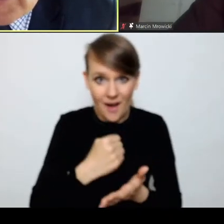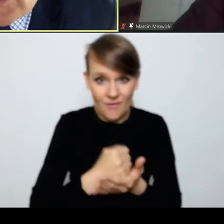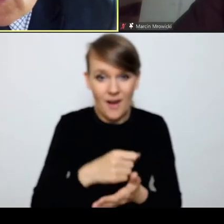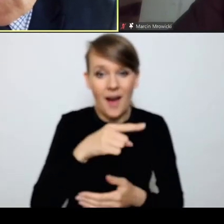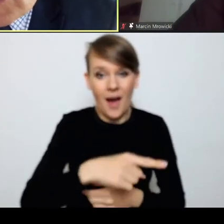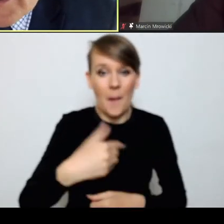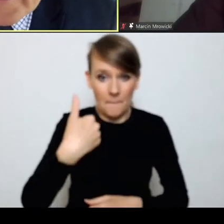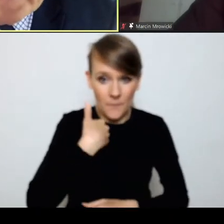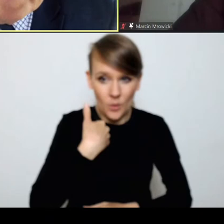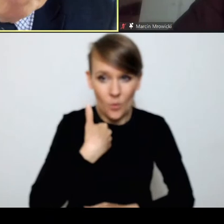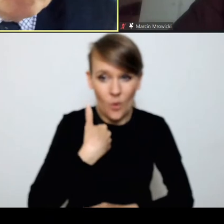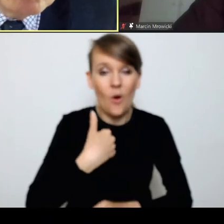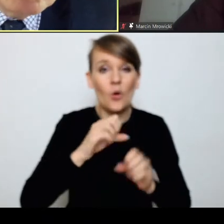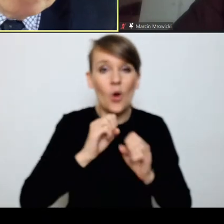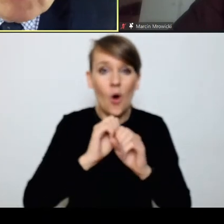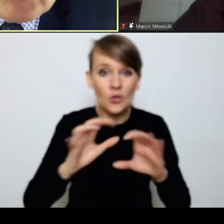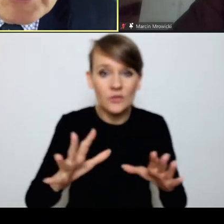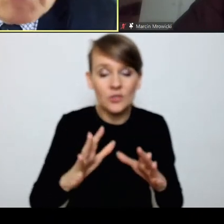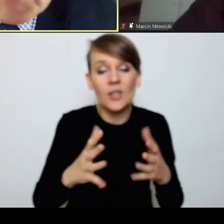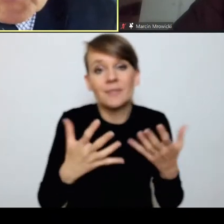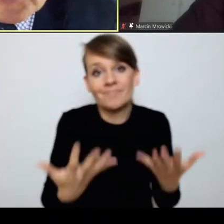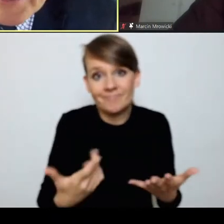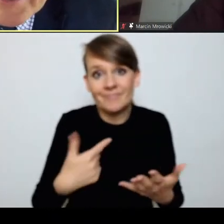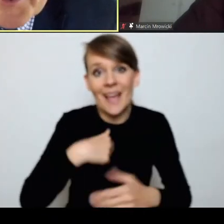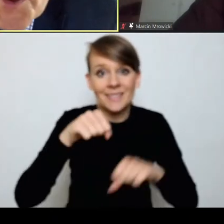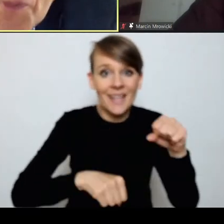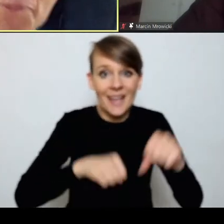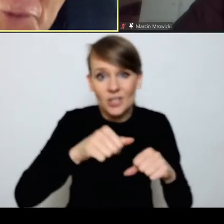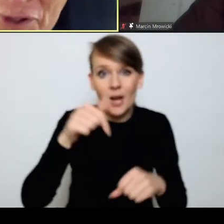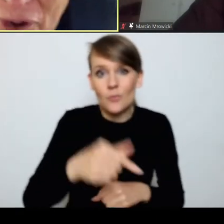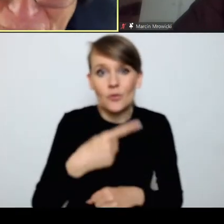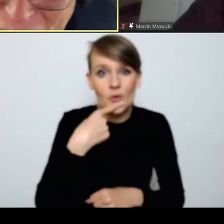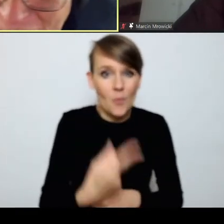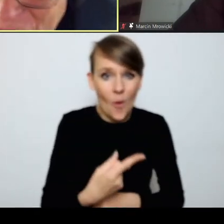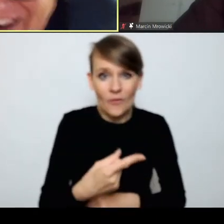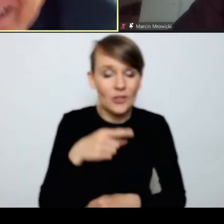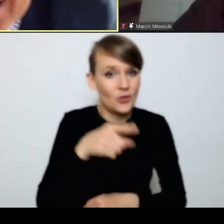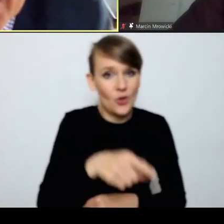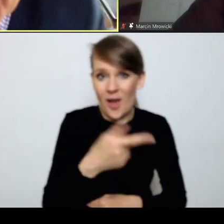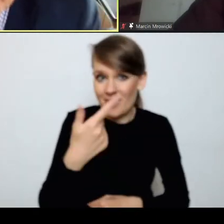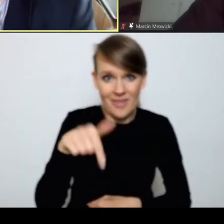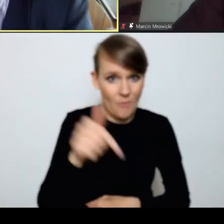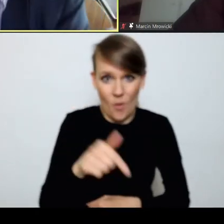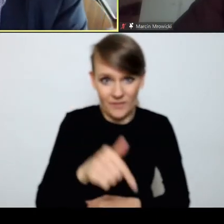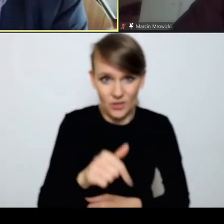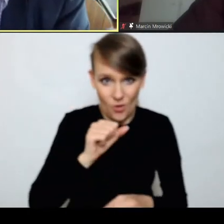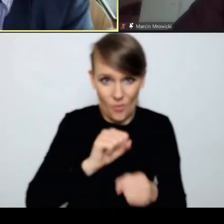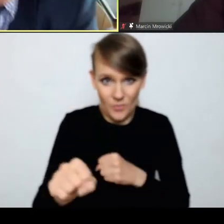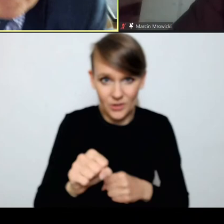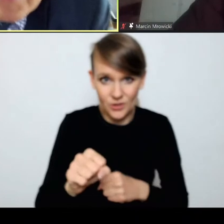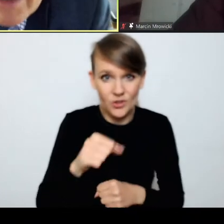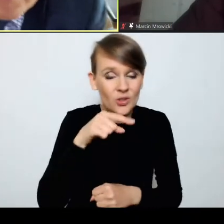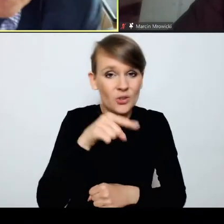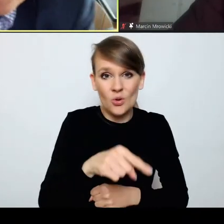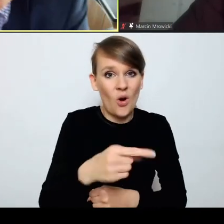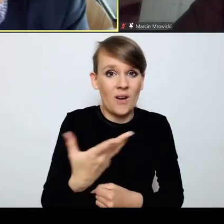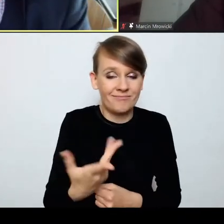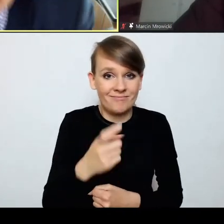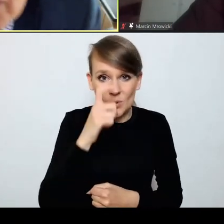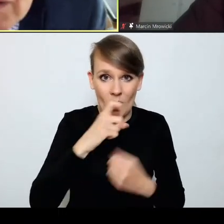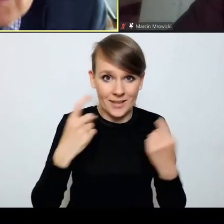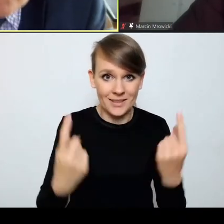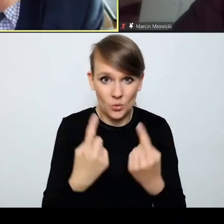miejsce. I oczywiście, no cóż, jako sędzia muszę powiedzieć, że nie powinno to mieć miejsca. To jest bardzo niekorzystna sytuacja